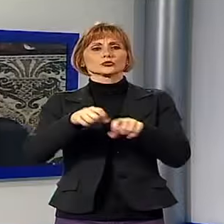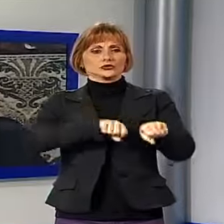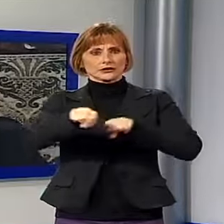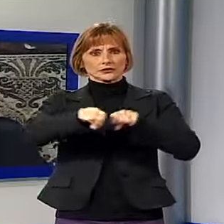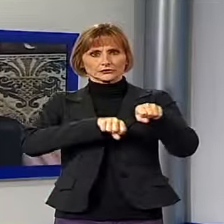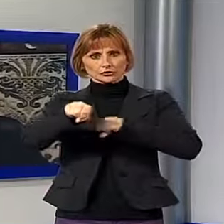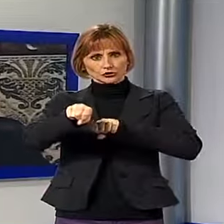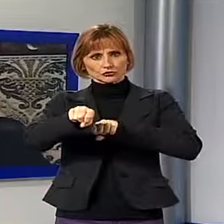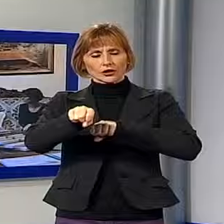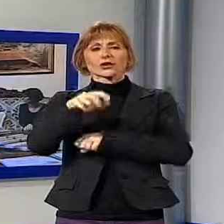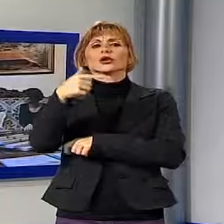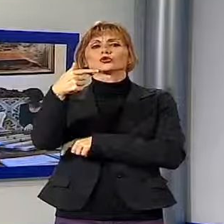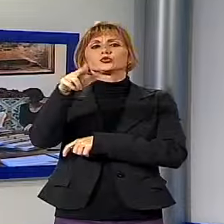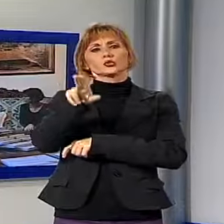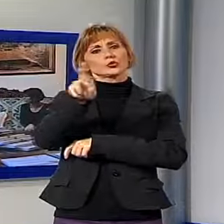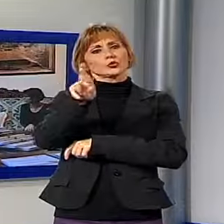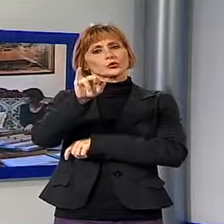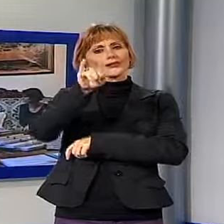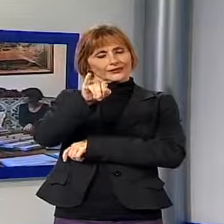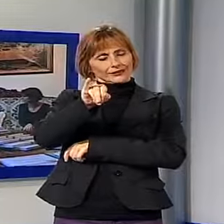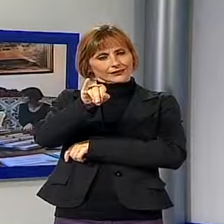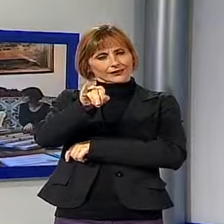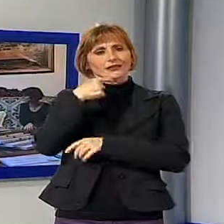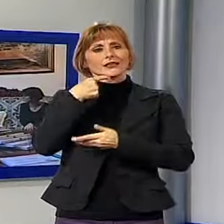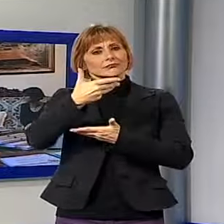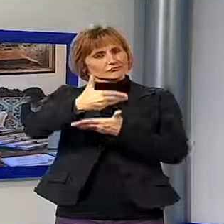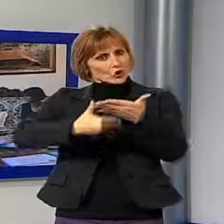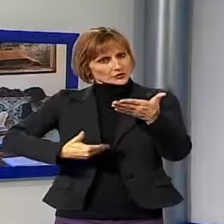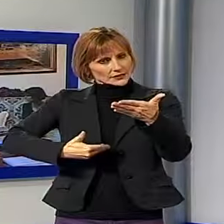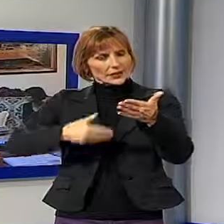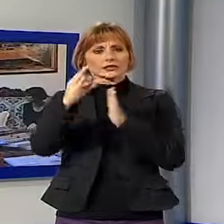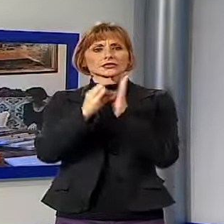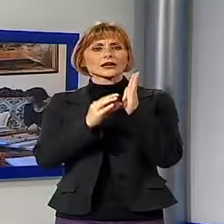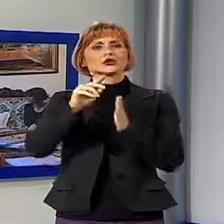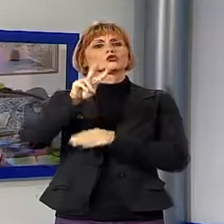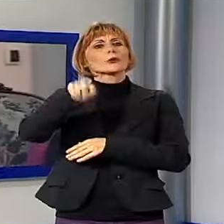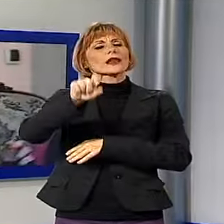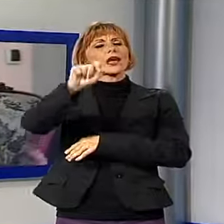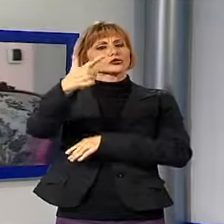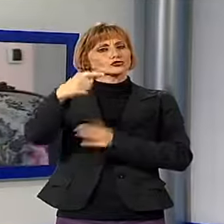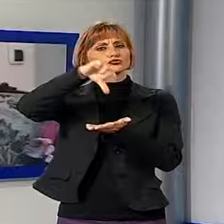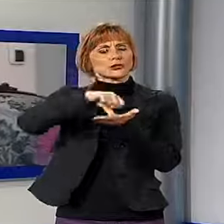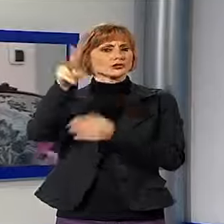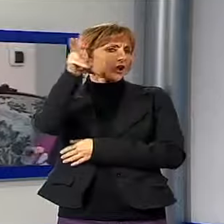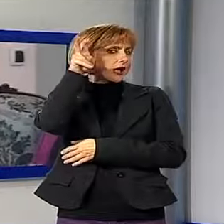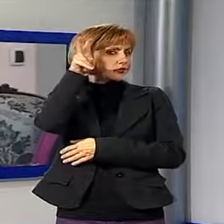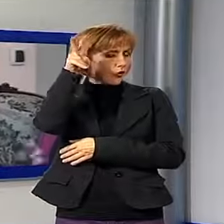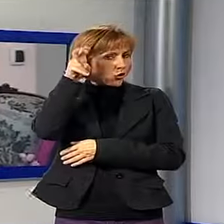Donatella Turri. Il dossier si basa sui dati del 2012 dei centri d'ascolto, punto di riferimento per le famiglie in